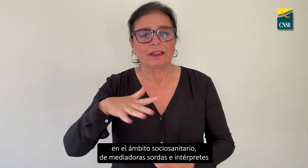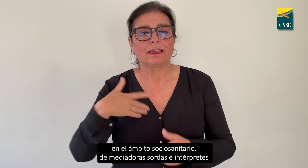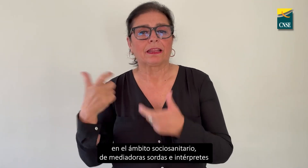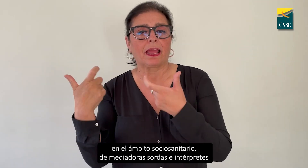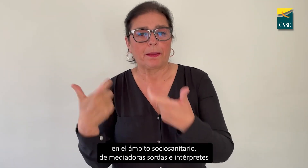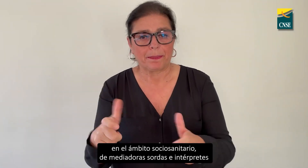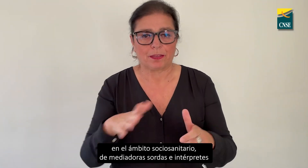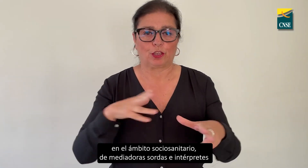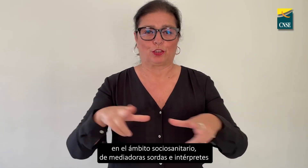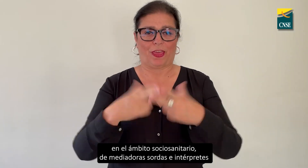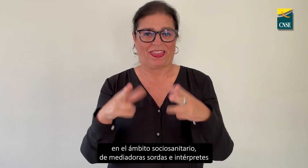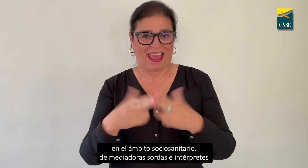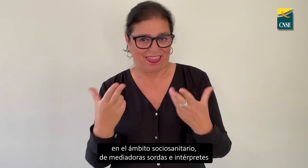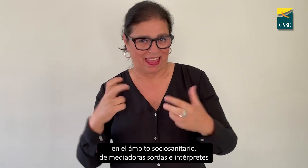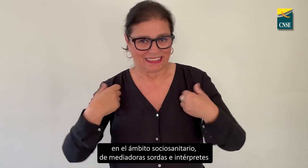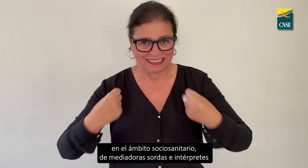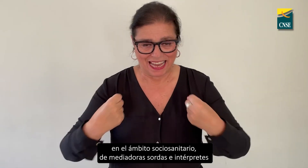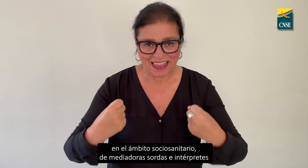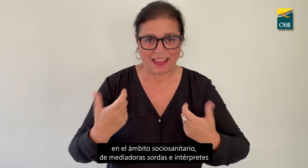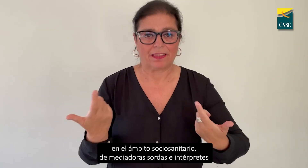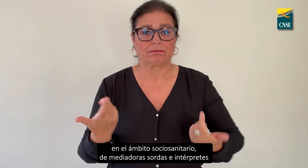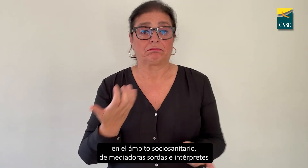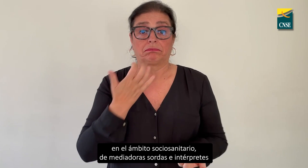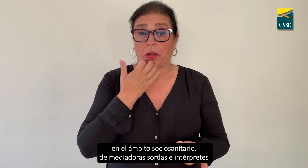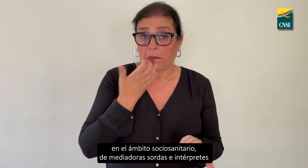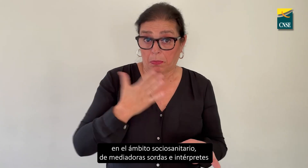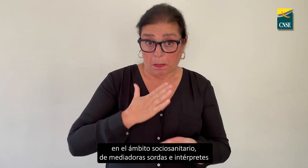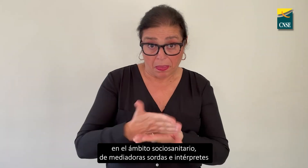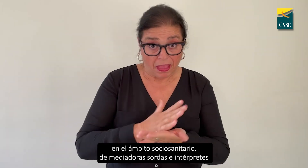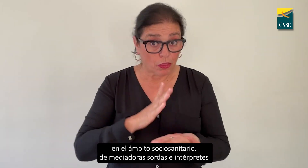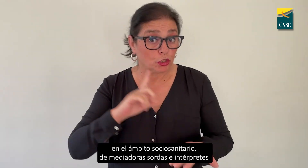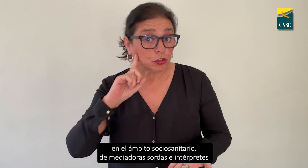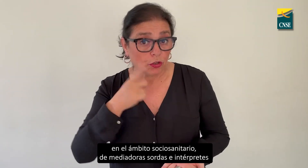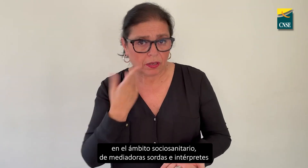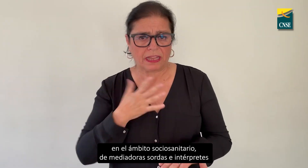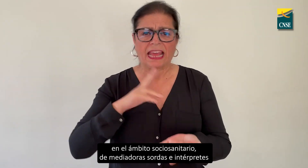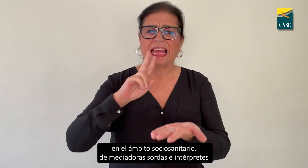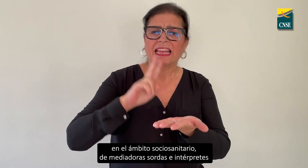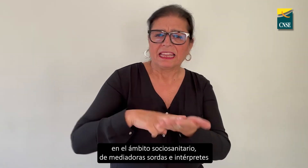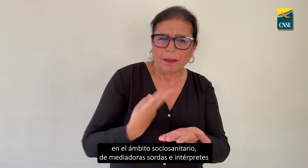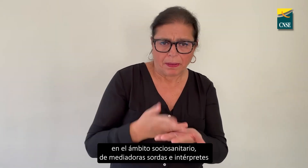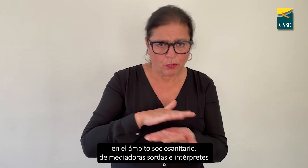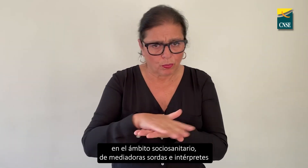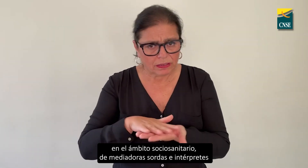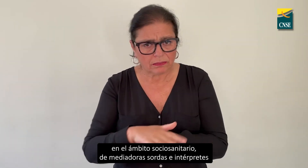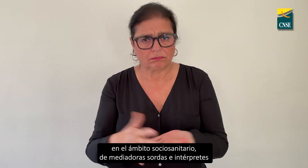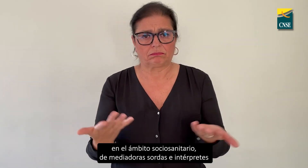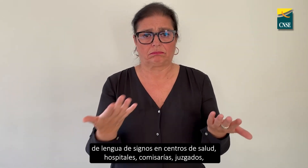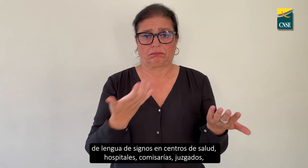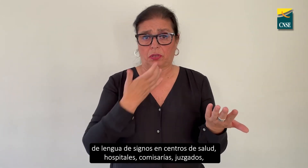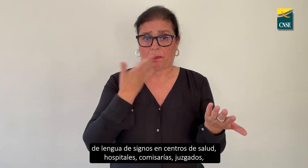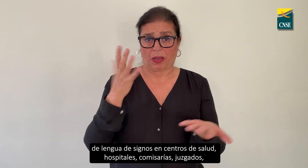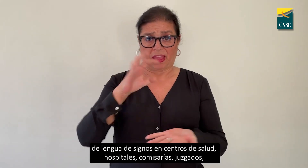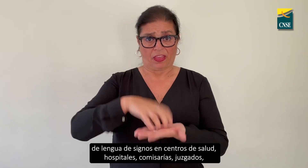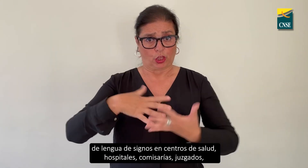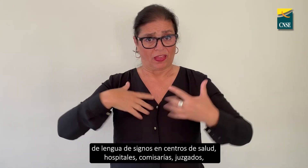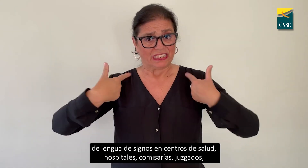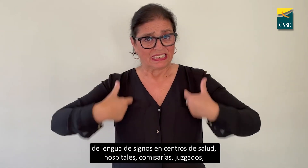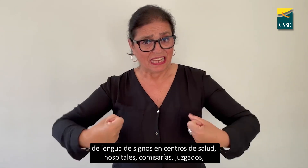el ámbito sociosanitario de mediadoras sordas e intérpretes de lenguas de signos en centros de salud,